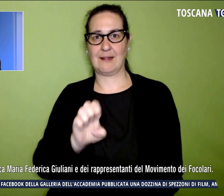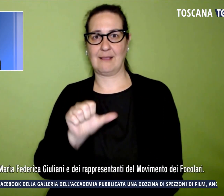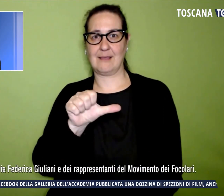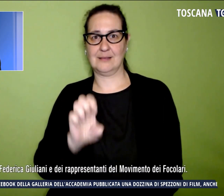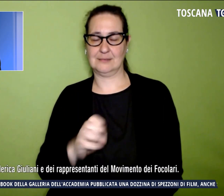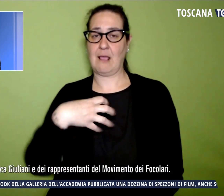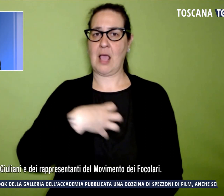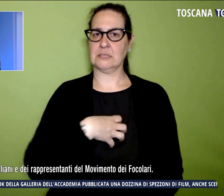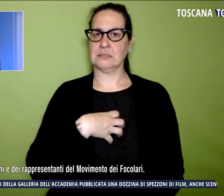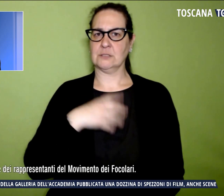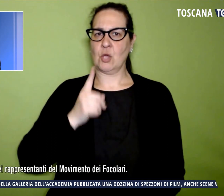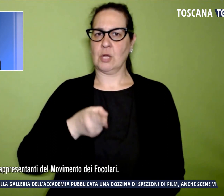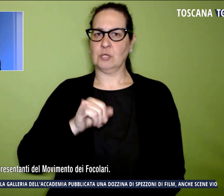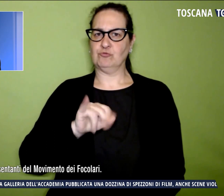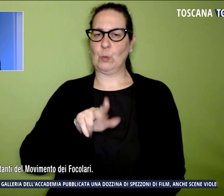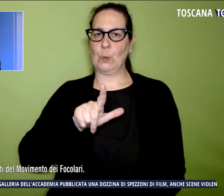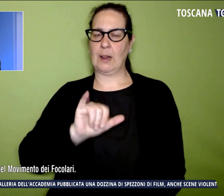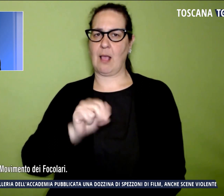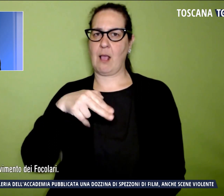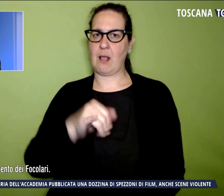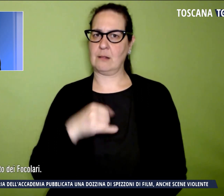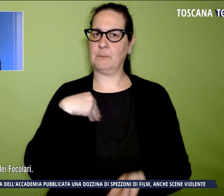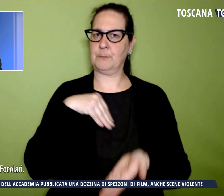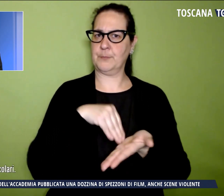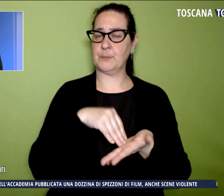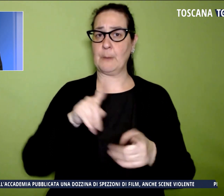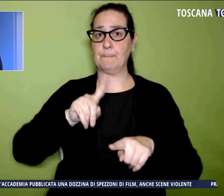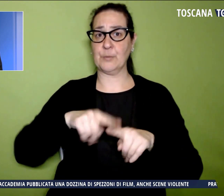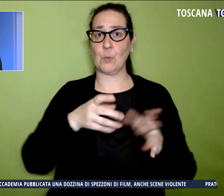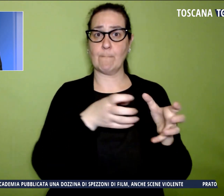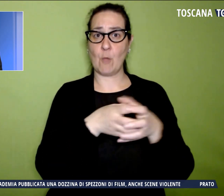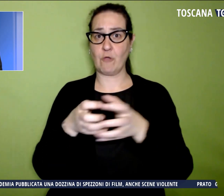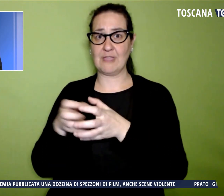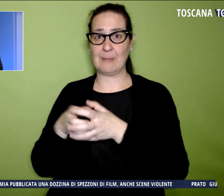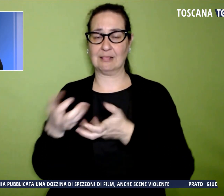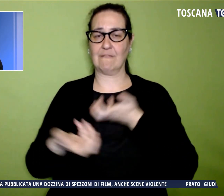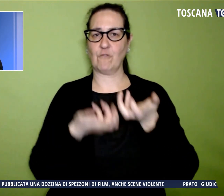Giuliani e dei rappresentanti dei Movimenti dei Focolari.